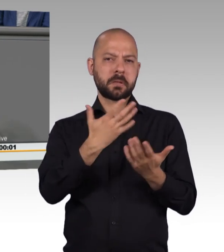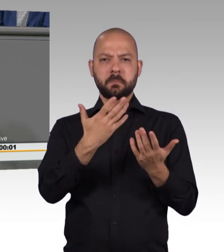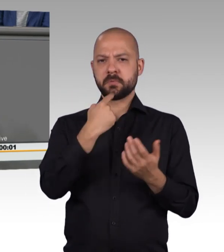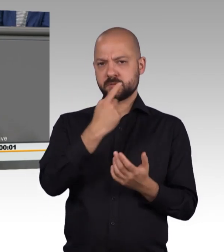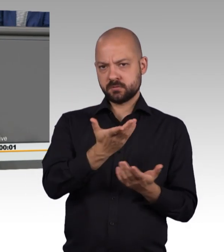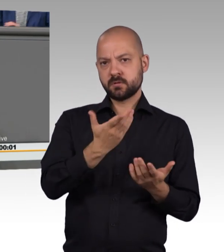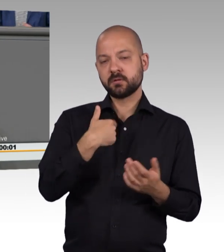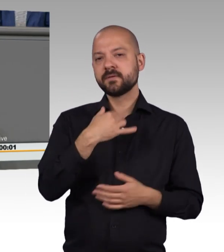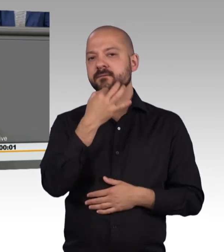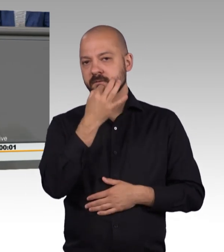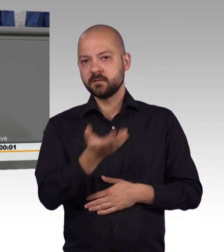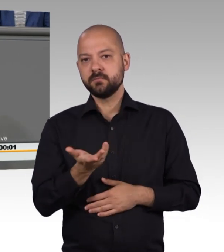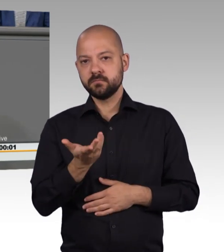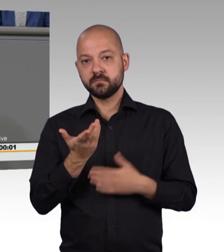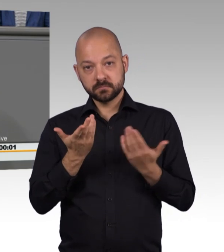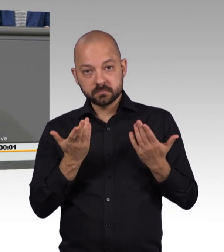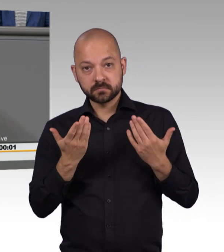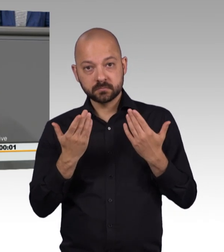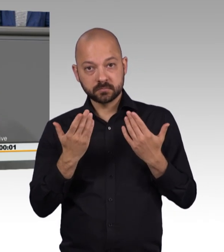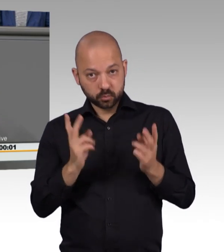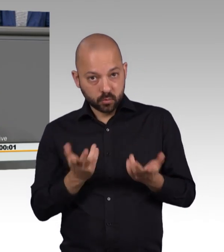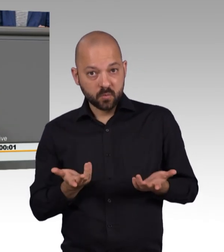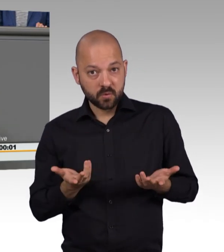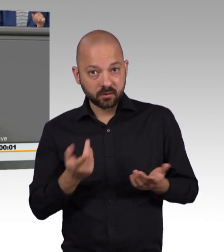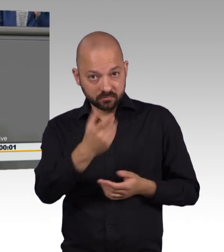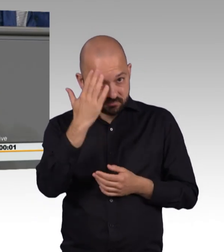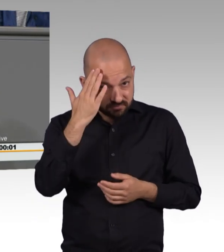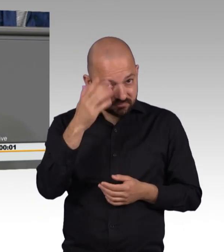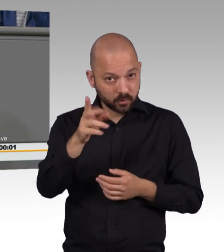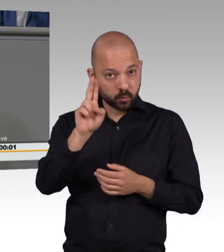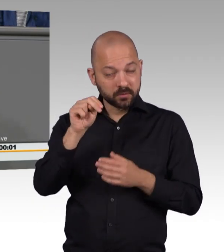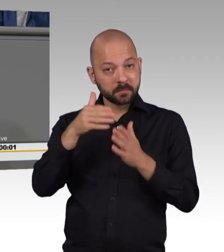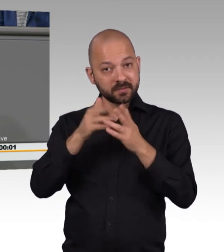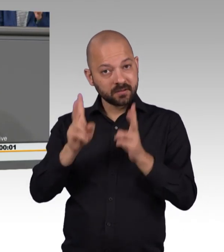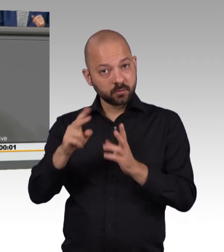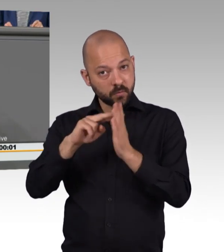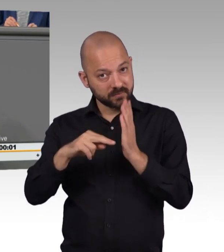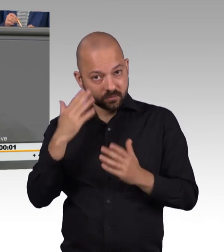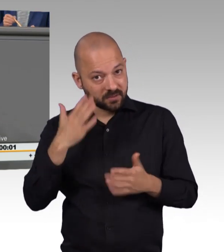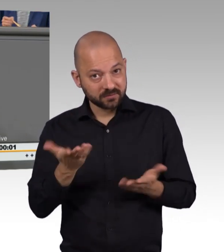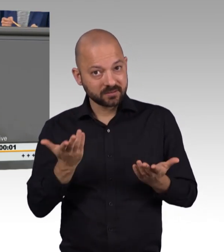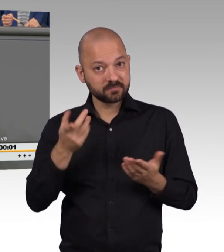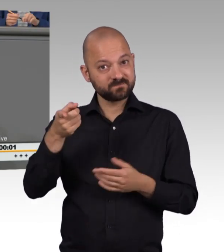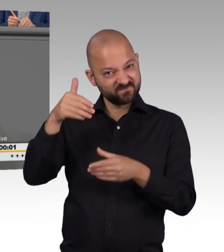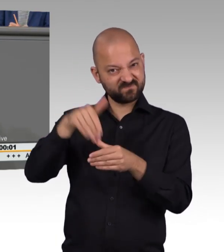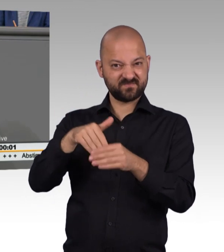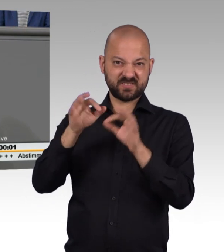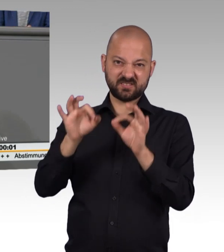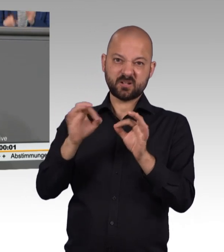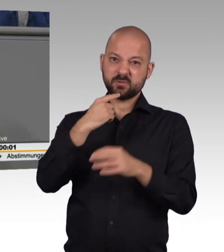Kennen Sie denn die UN-Behindertenrechtskonvention nicht? Die fordert in Ihrem Artikel 29 genau das Wahlassistenzsystem, das wir